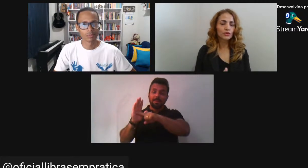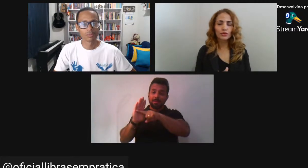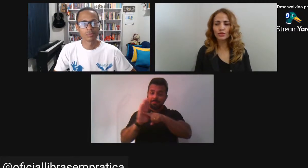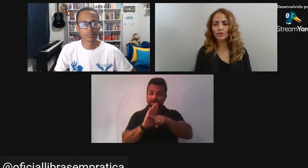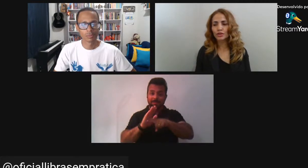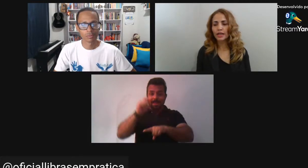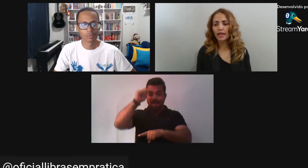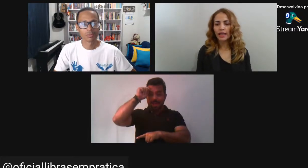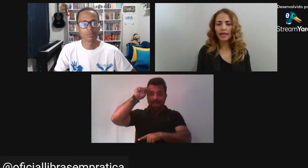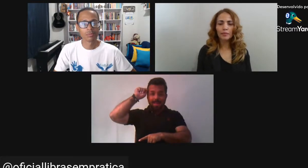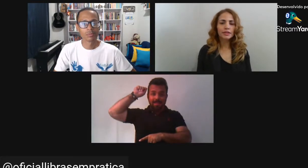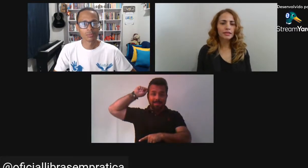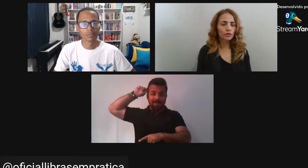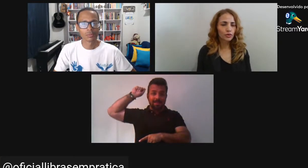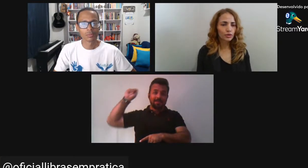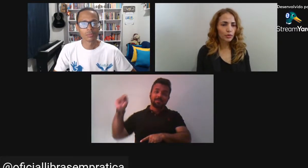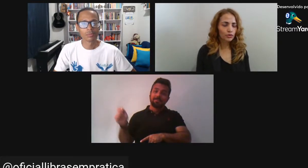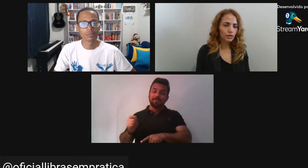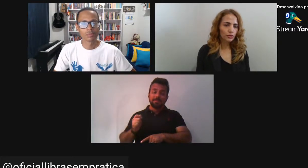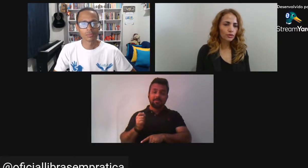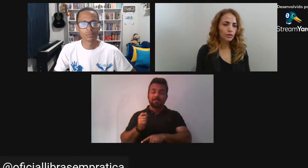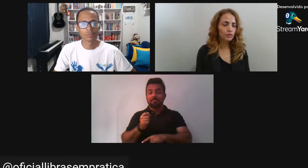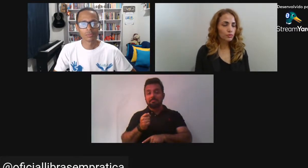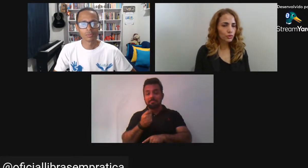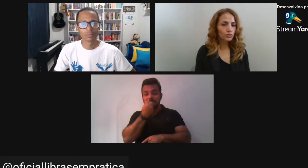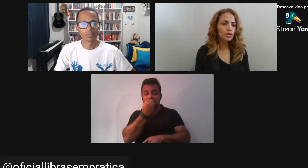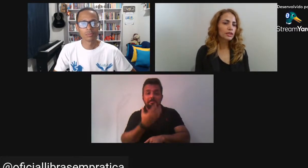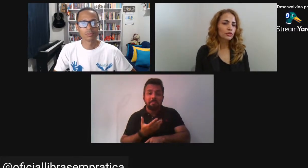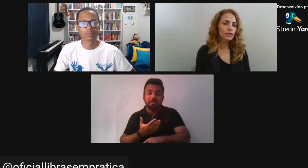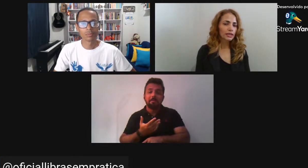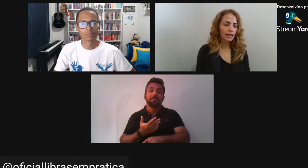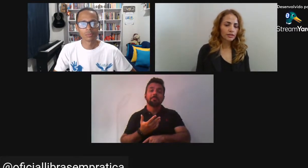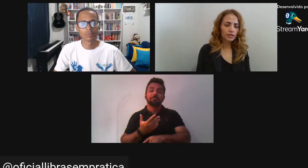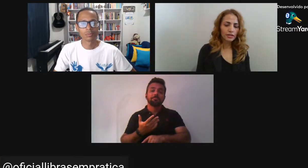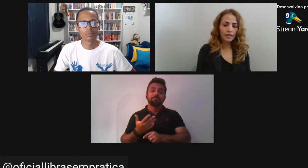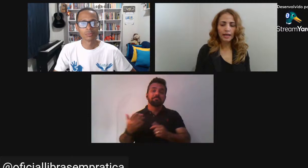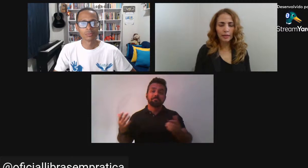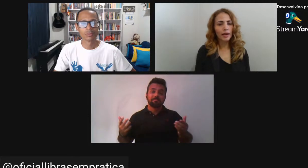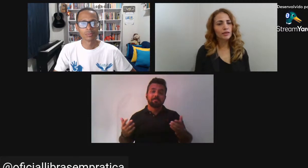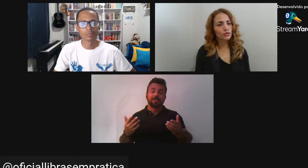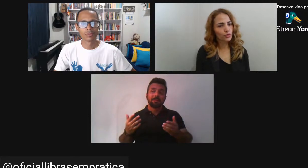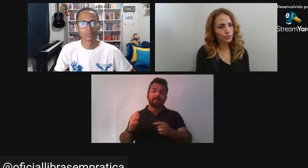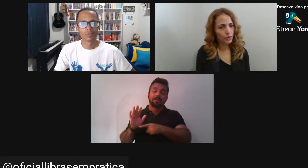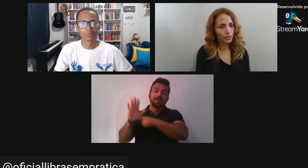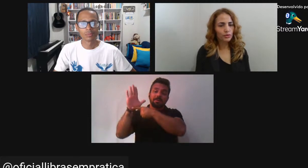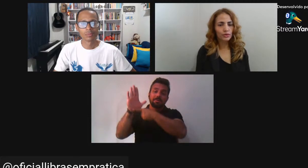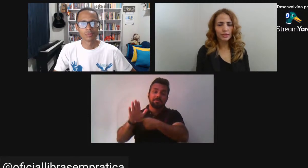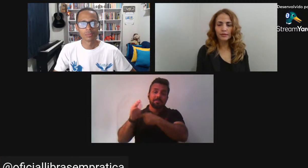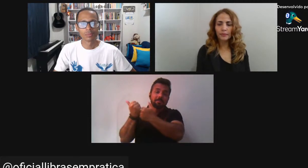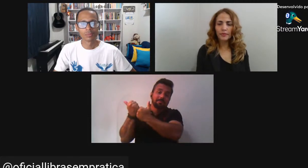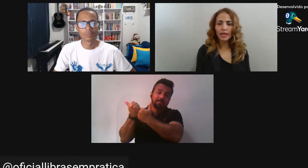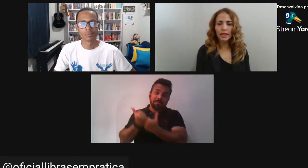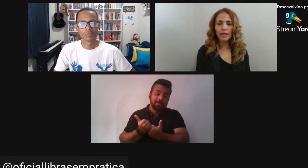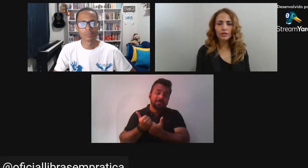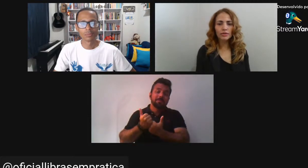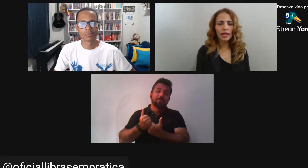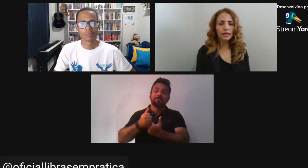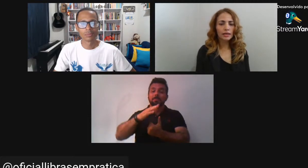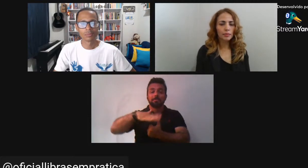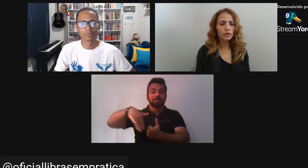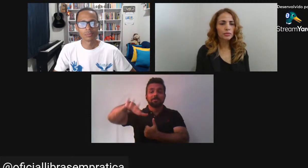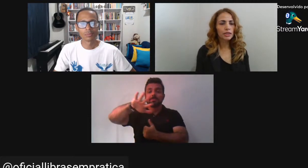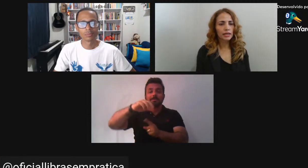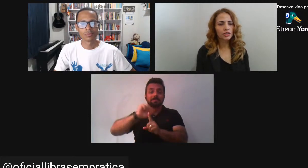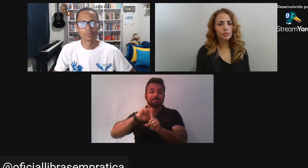Muitos pesquisadores Produzindo conteúdos Muito úteis Na sociedade Até mais do que o meu Inclusive E que não